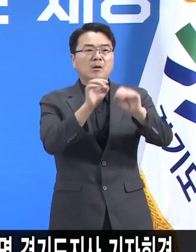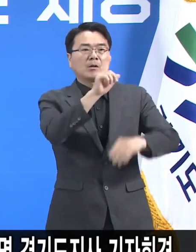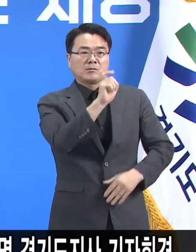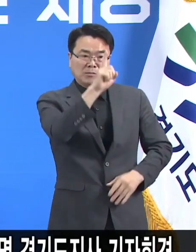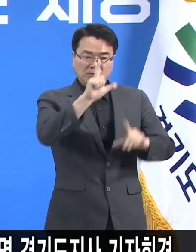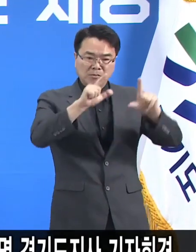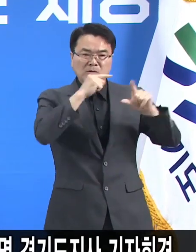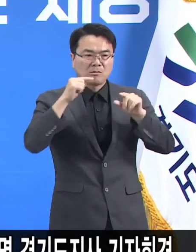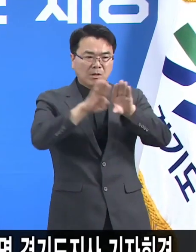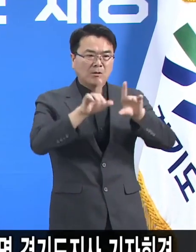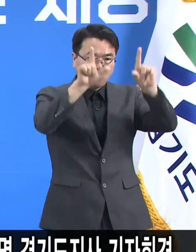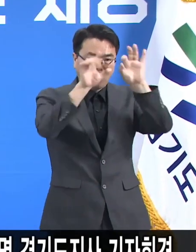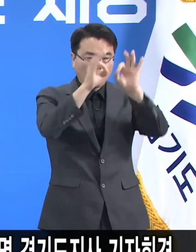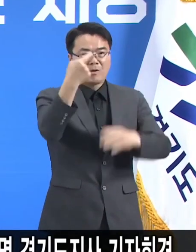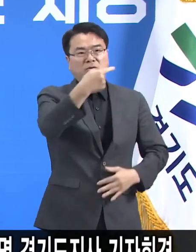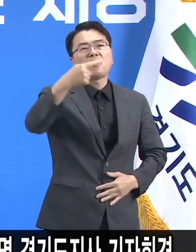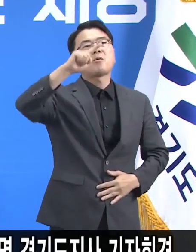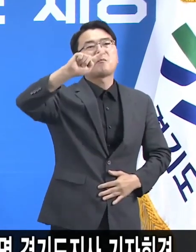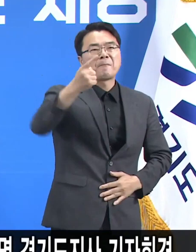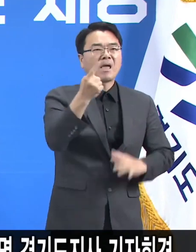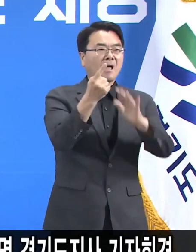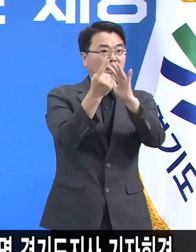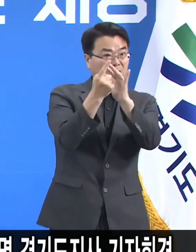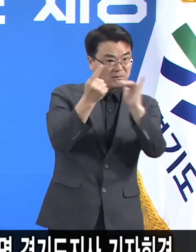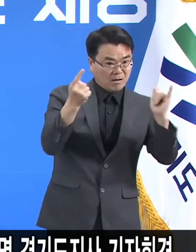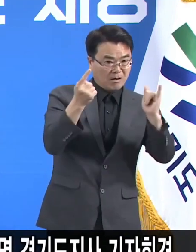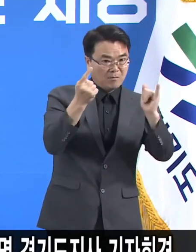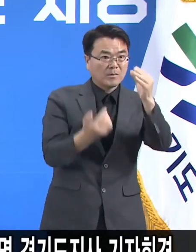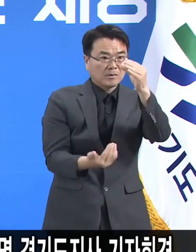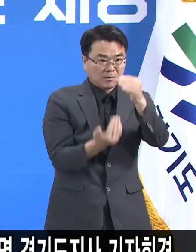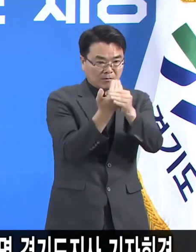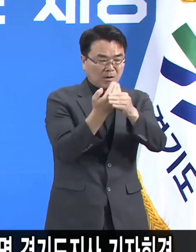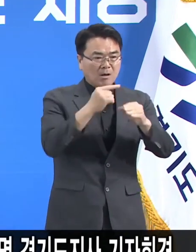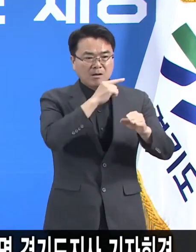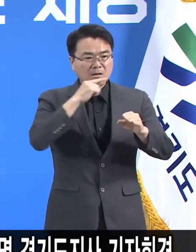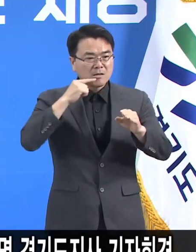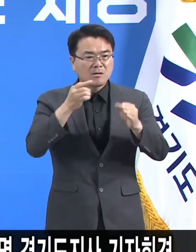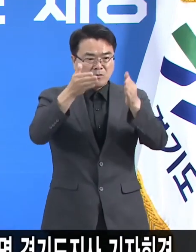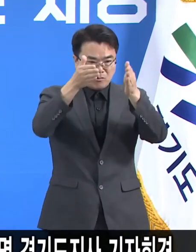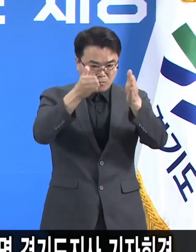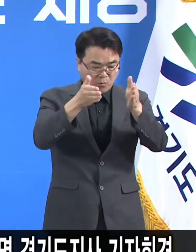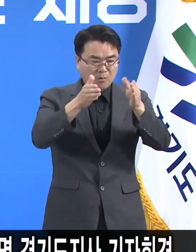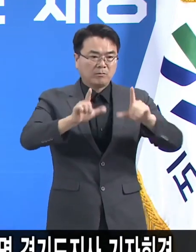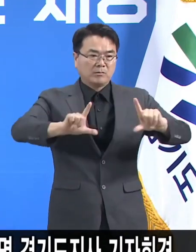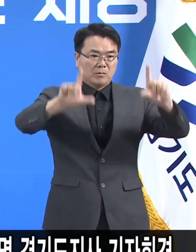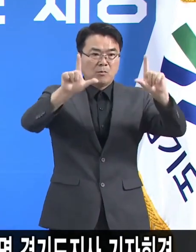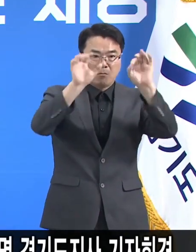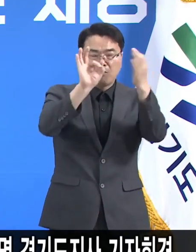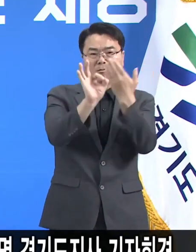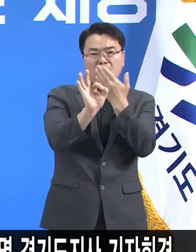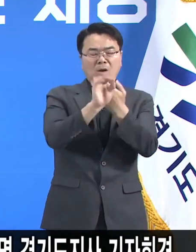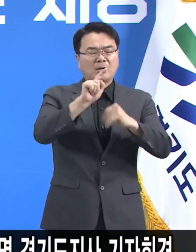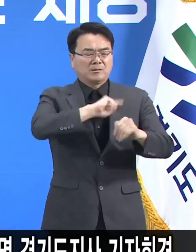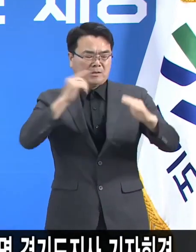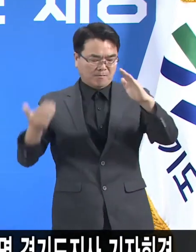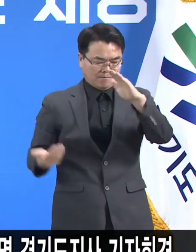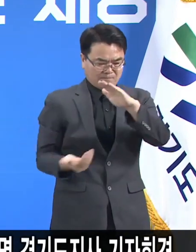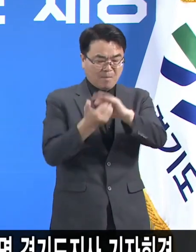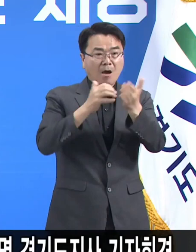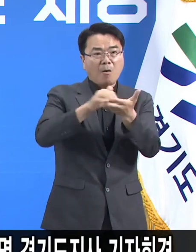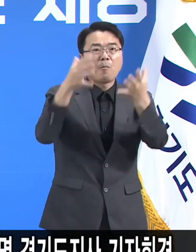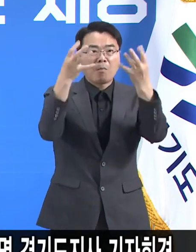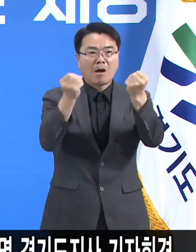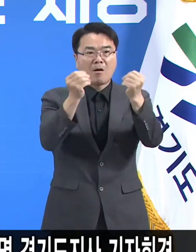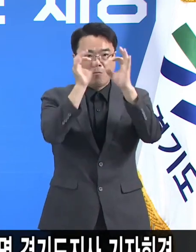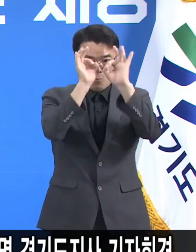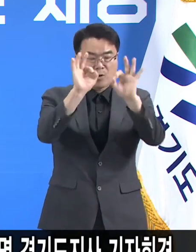1100여 명으로 일요일 확진자 수로는 국내 코로나19 사태 이후 최다를 기록했습니다.